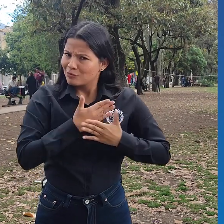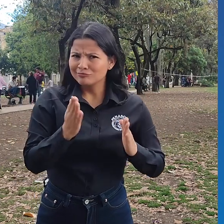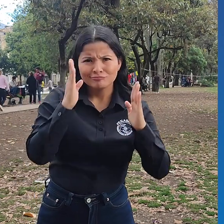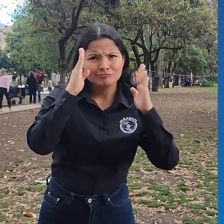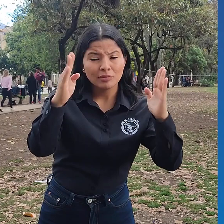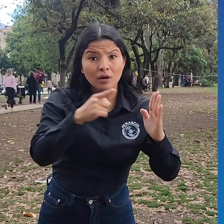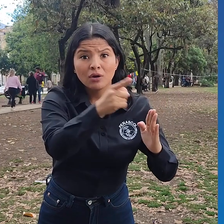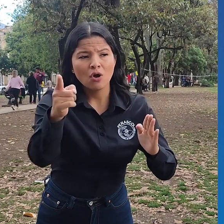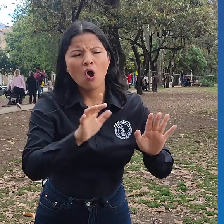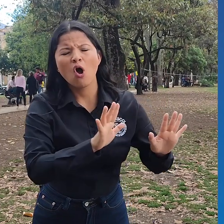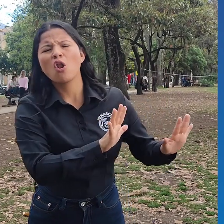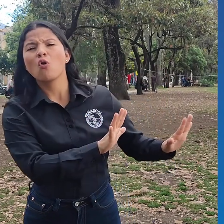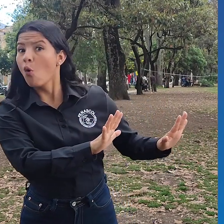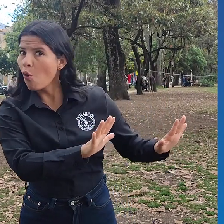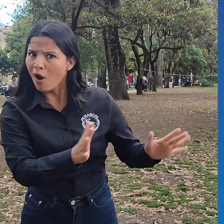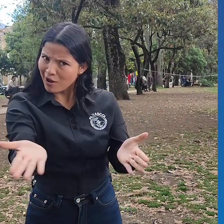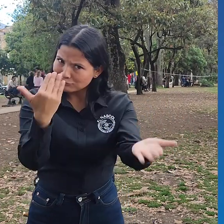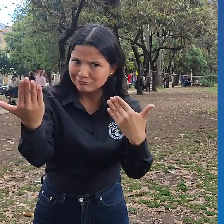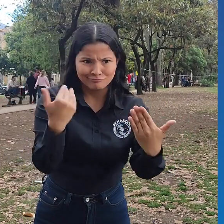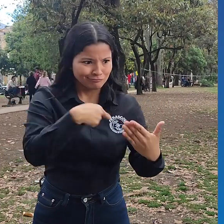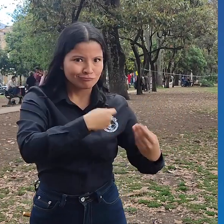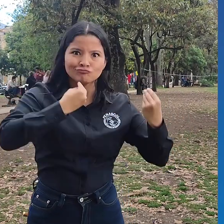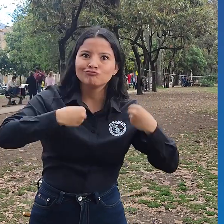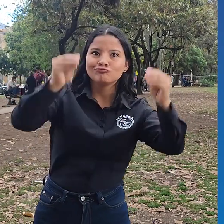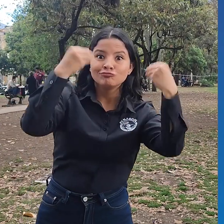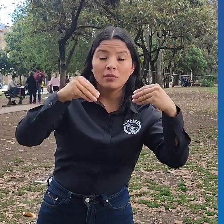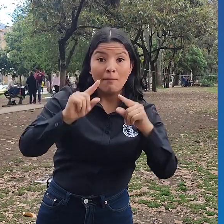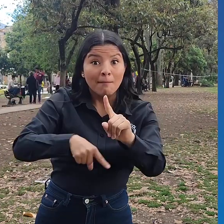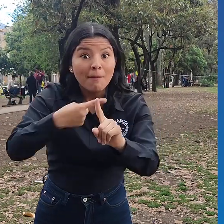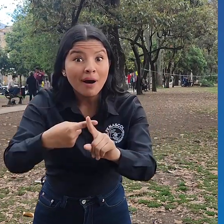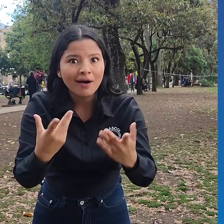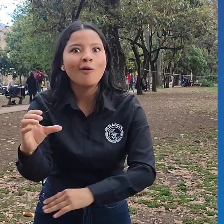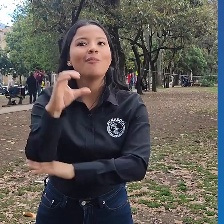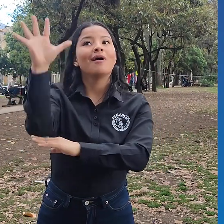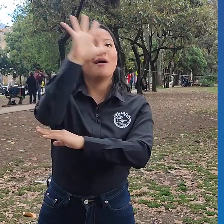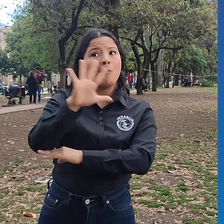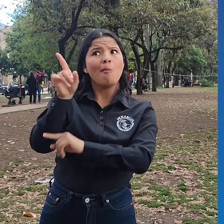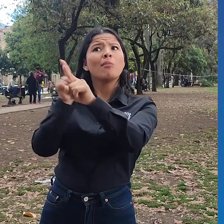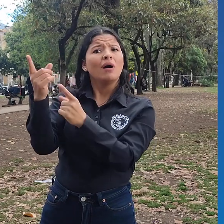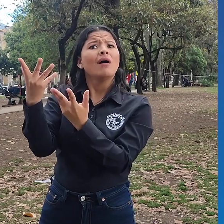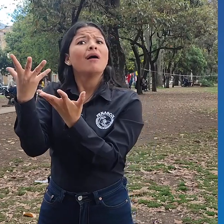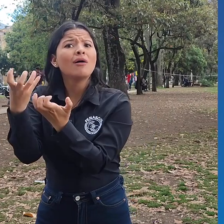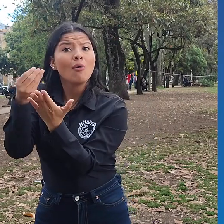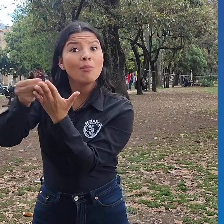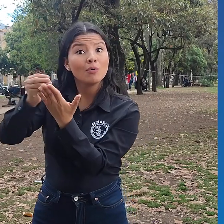Acá estaremos para atenderlos. No dejen pasar esta oportunidad. Vengan y aprovechen. También en toda Colombia.